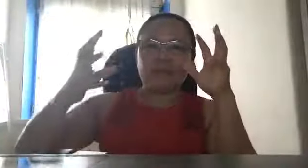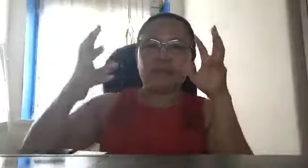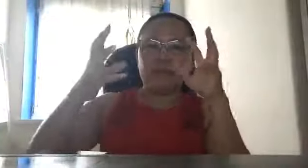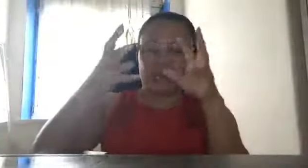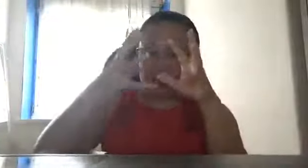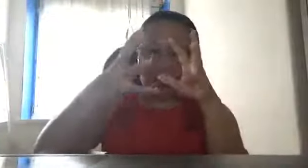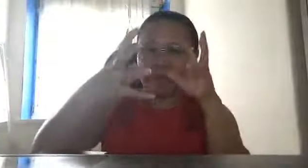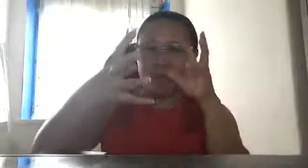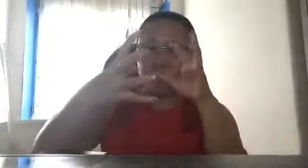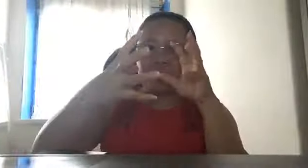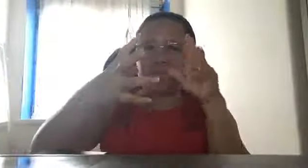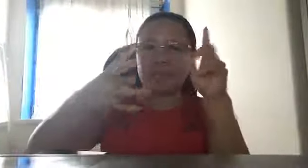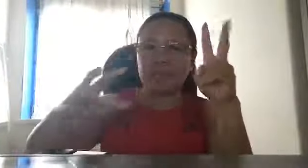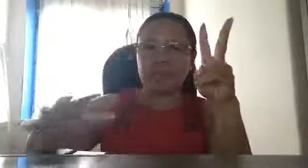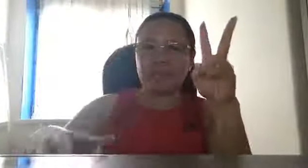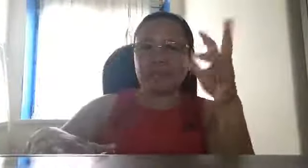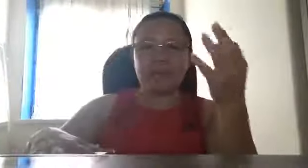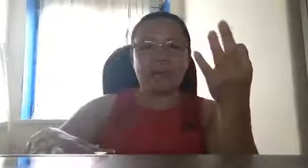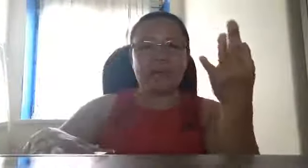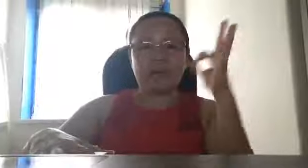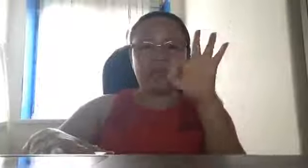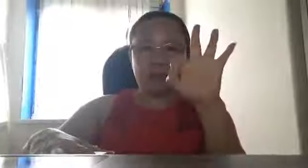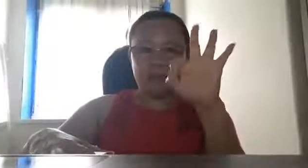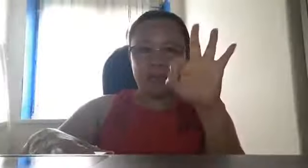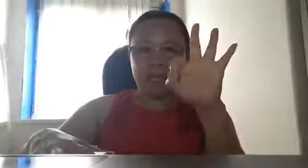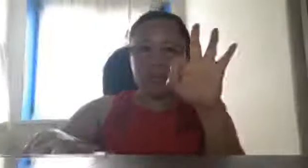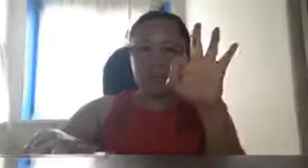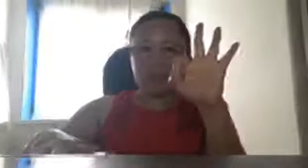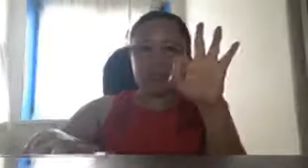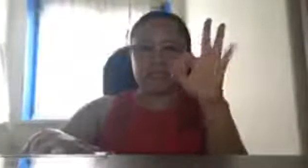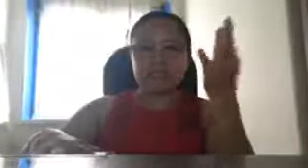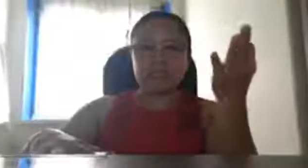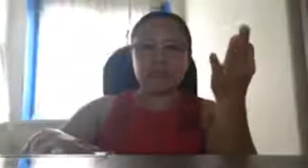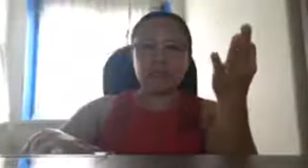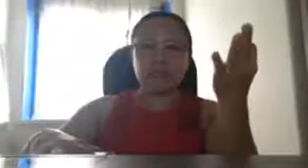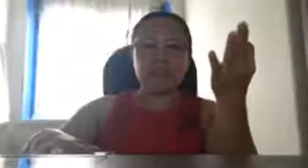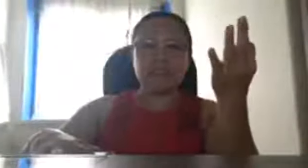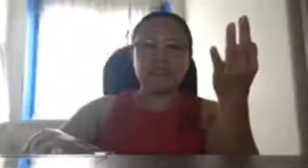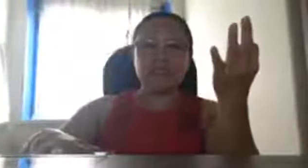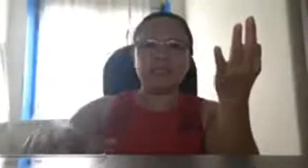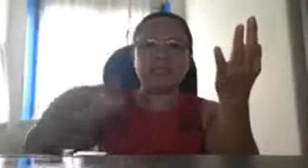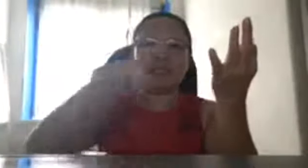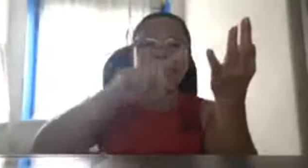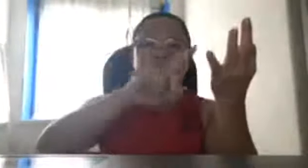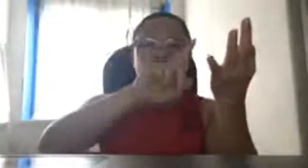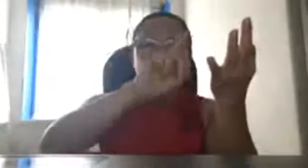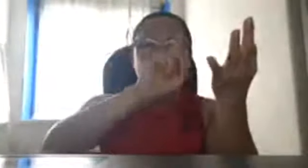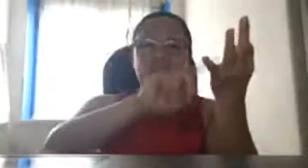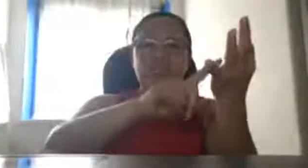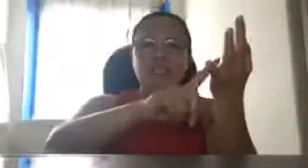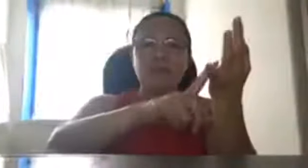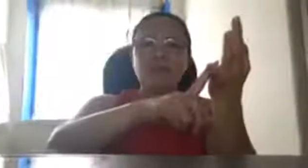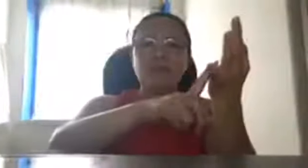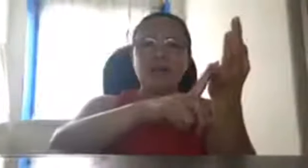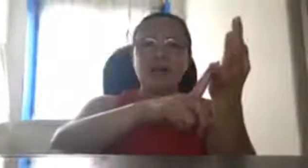lakihan po basta ang lakihan po natin ng budget wag nyo na po budgetan niyang linilugaw